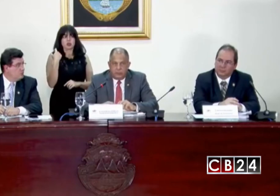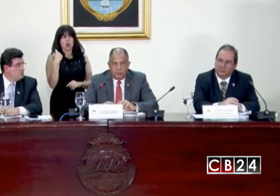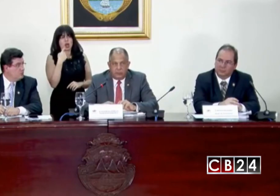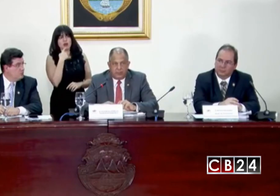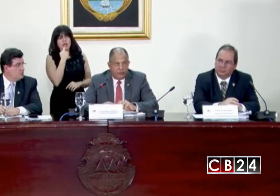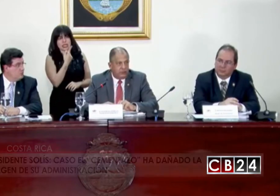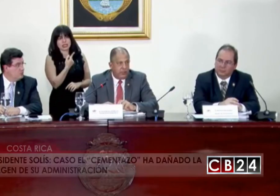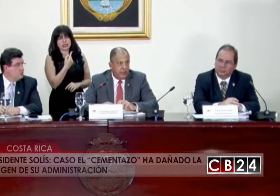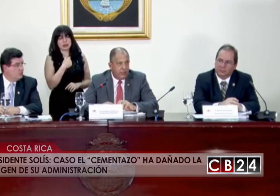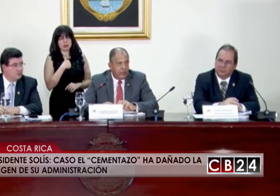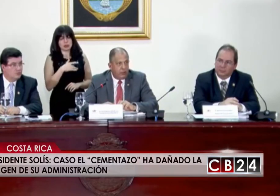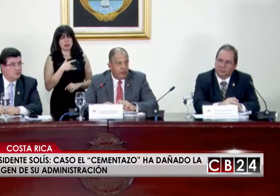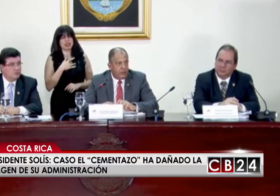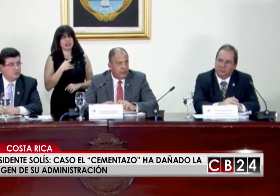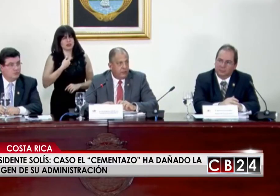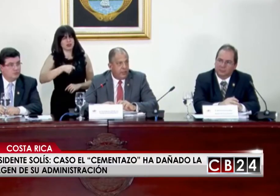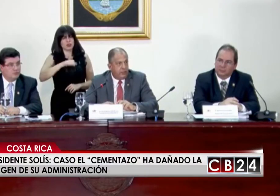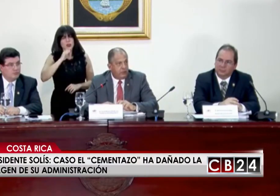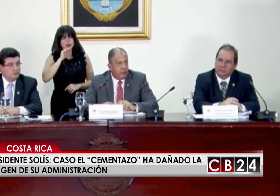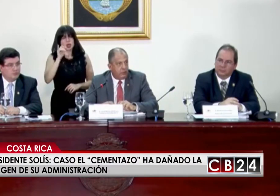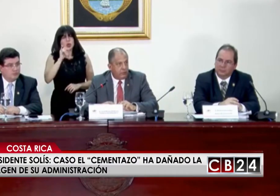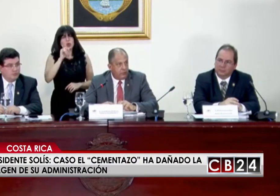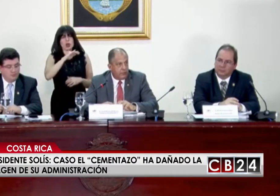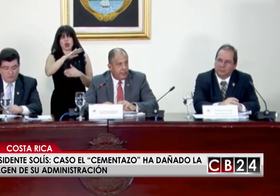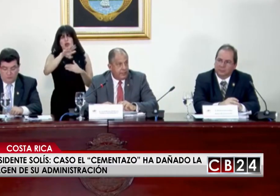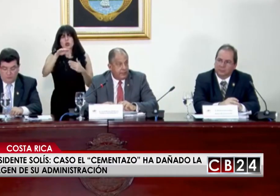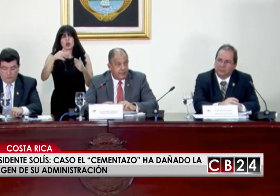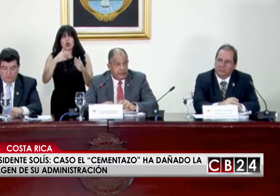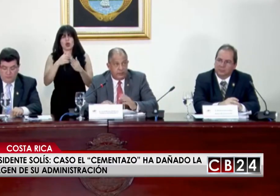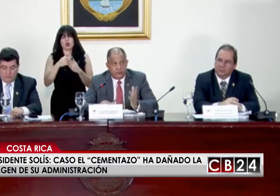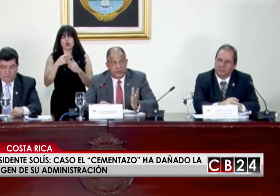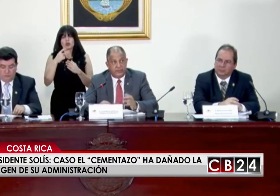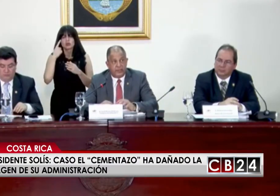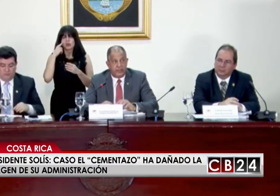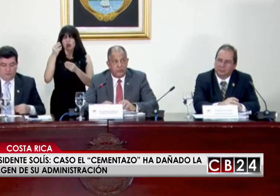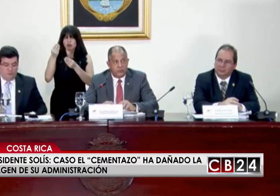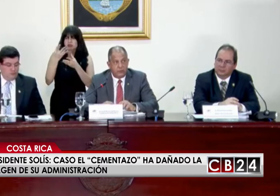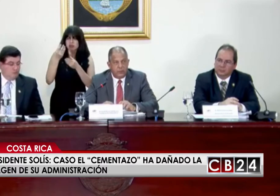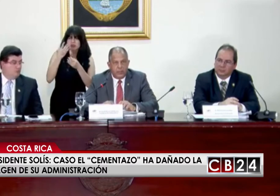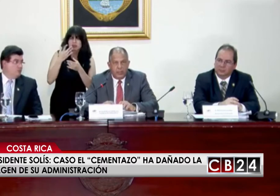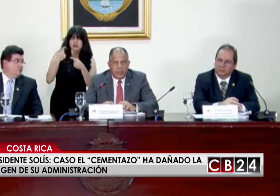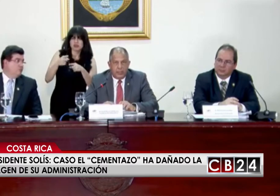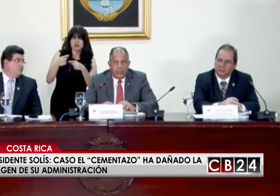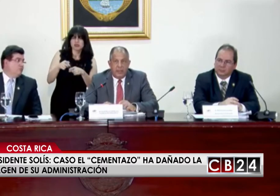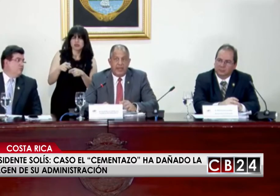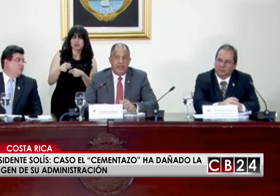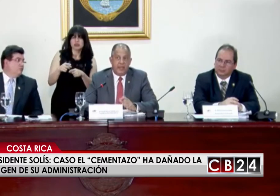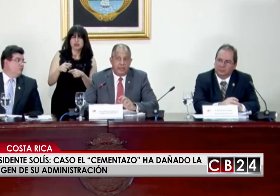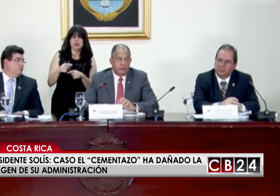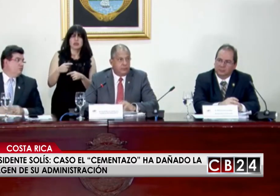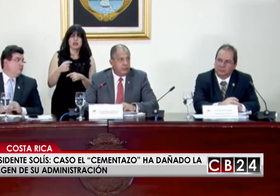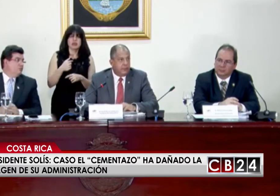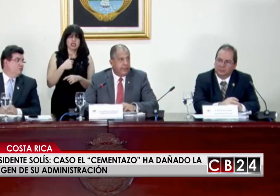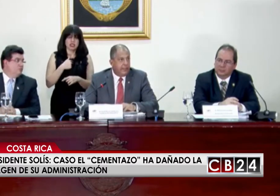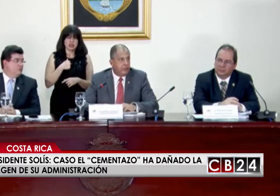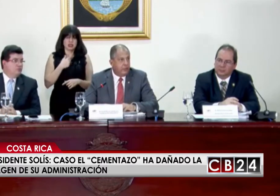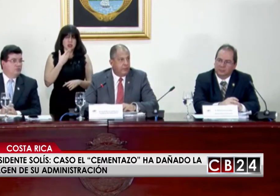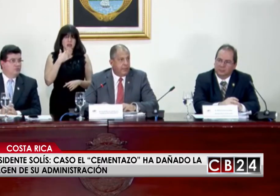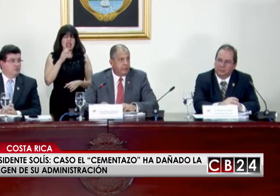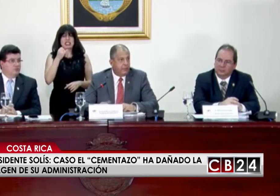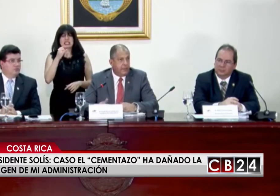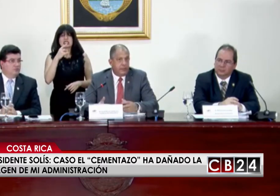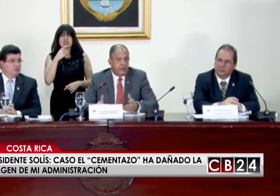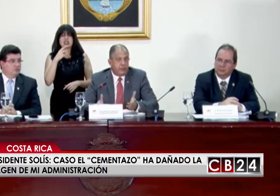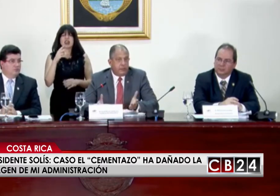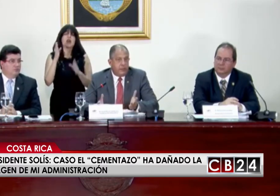Me siento tan indignado como cualquier ciudadano con algunos de los alcances y denuncias que se han hecho y mal haría negando el